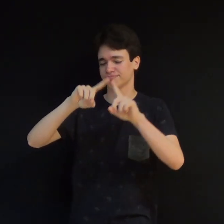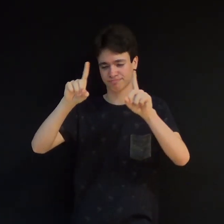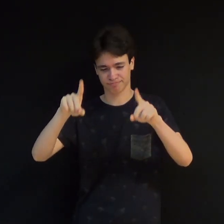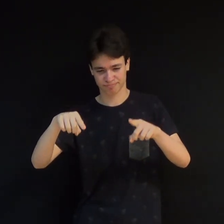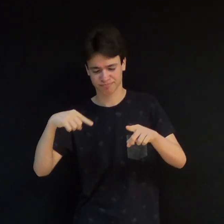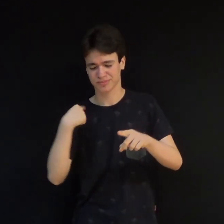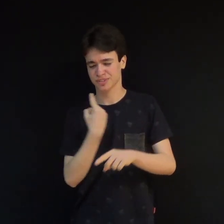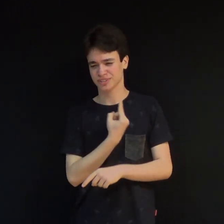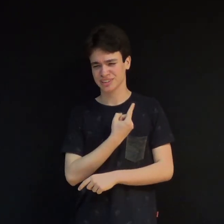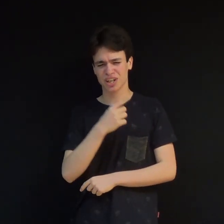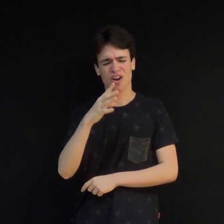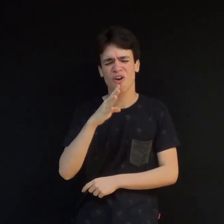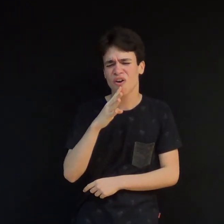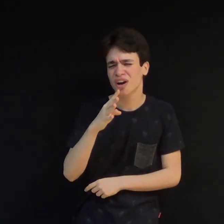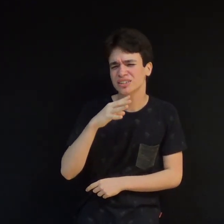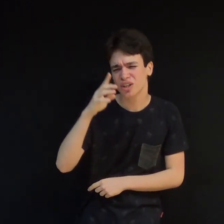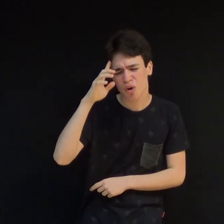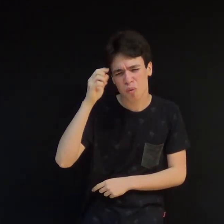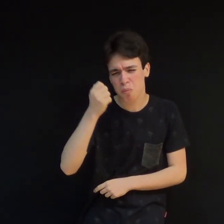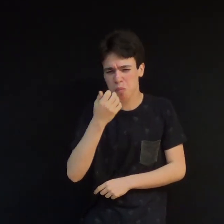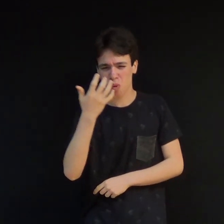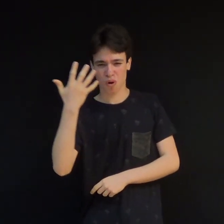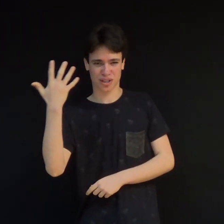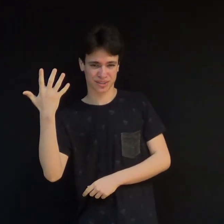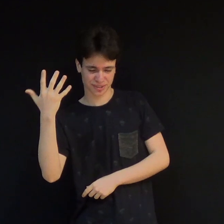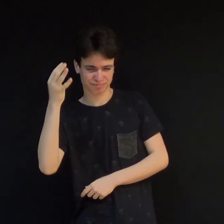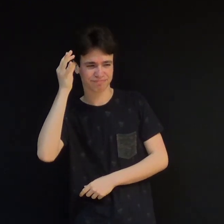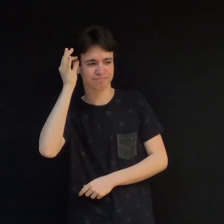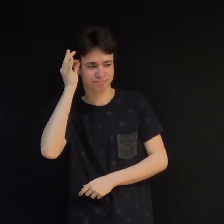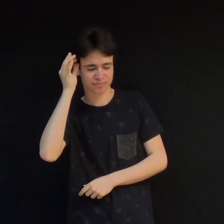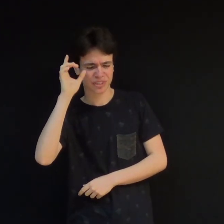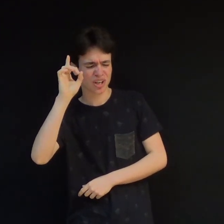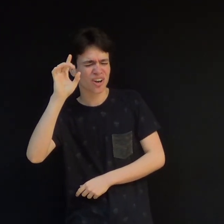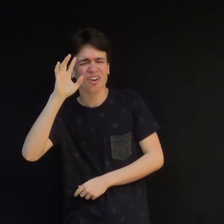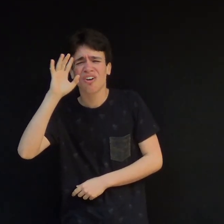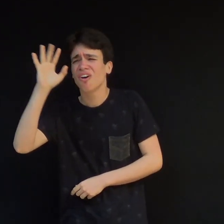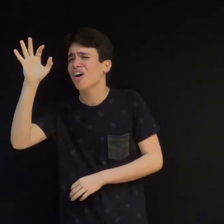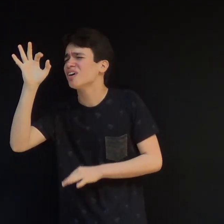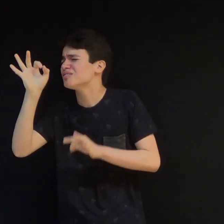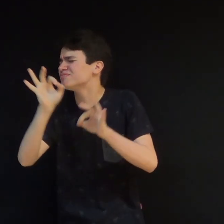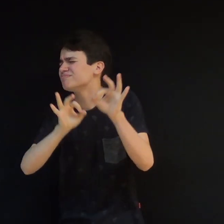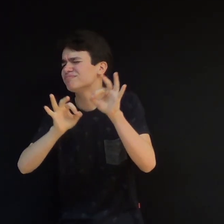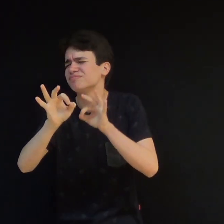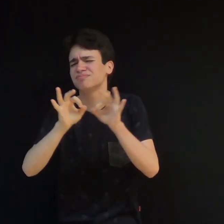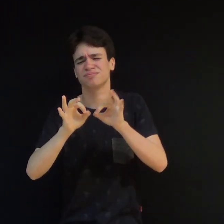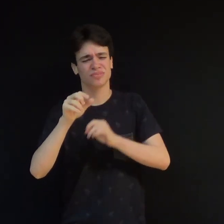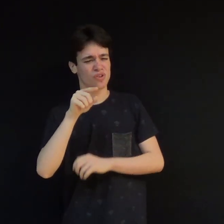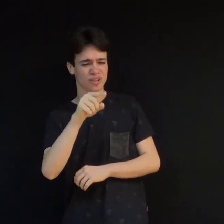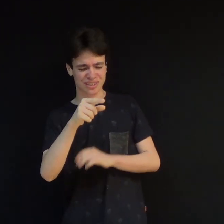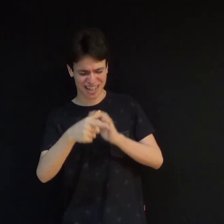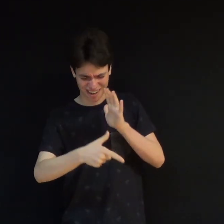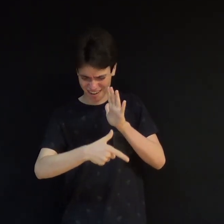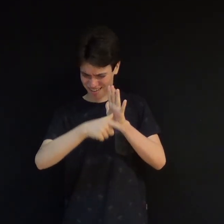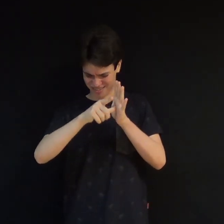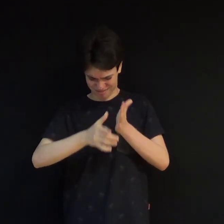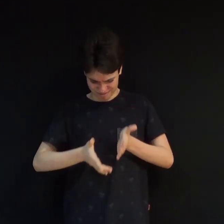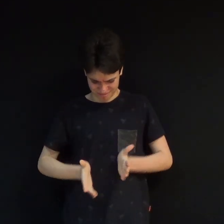fios de cabelo você tem. Ele sonhou com você desde antes de você nascer. Você é filho